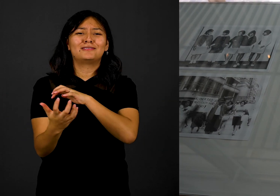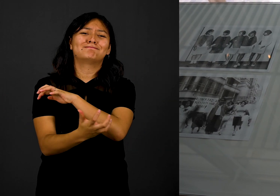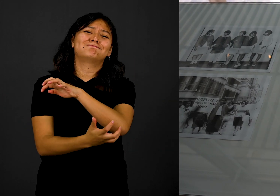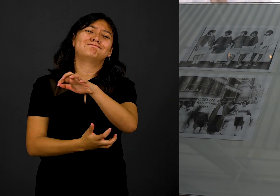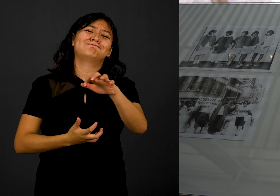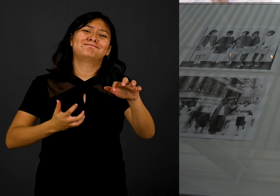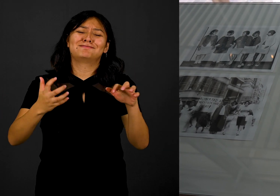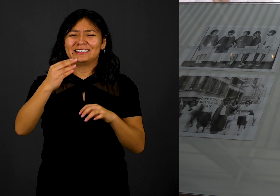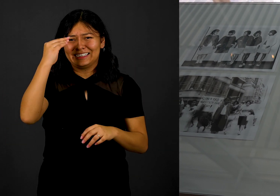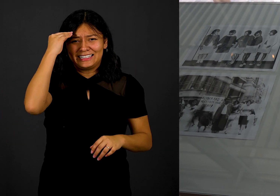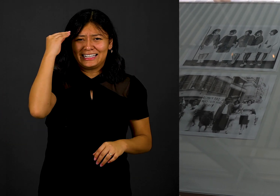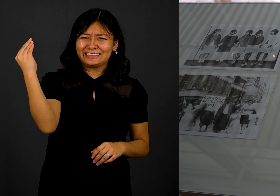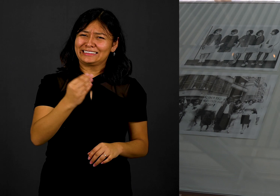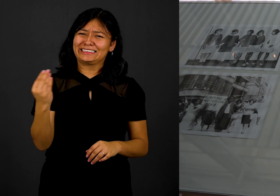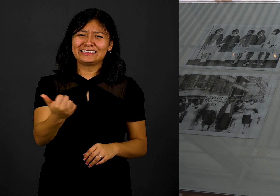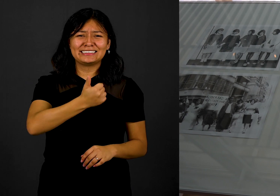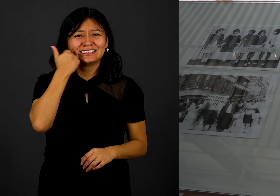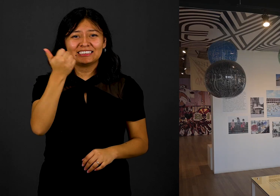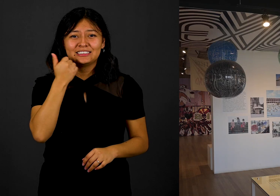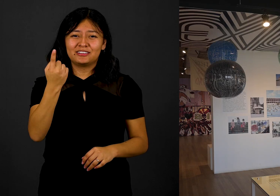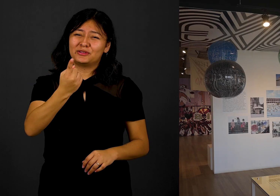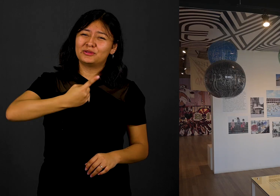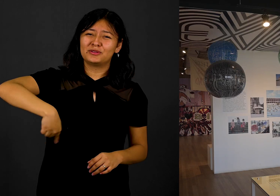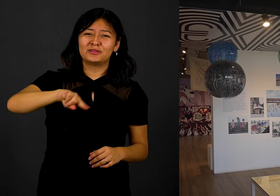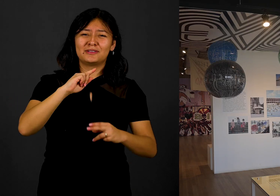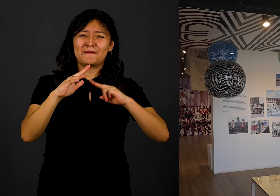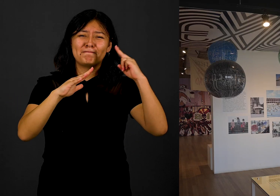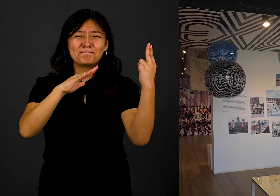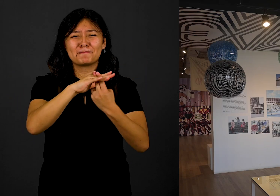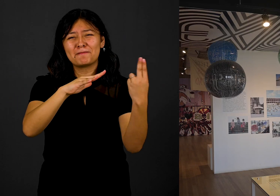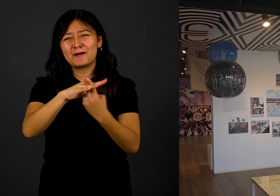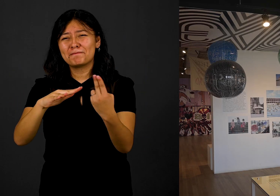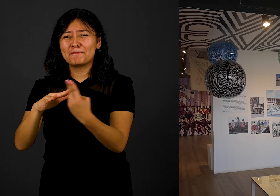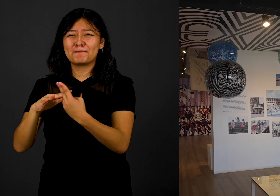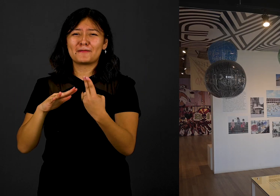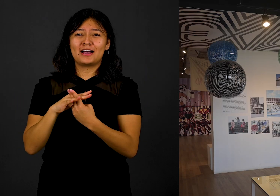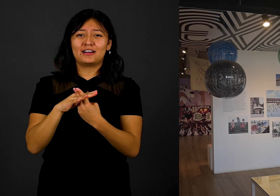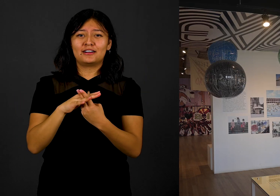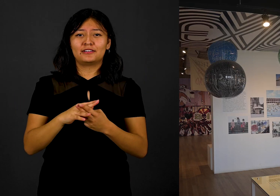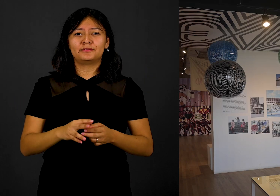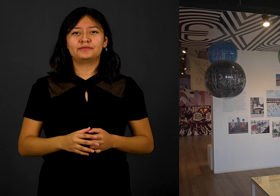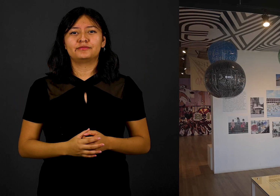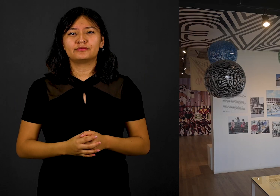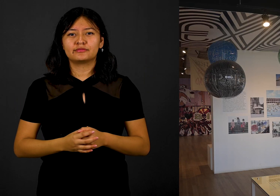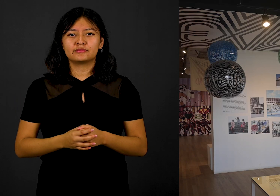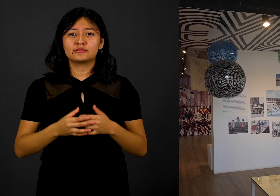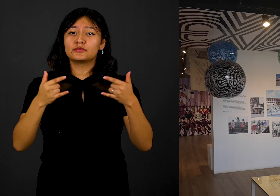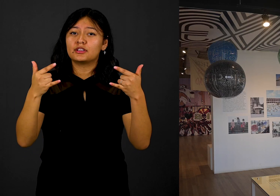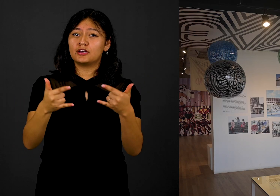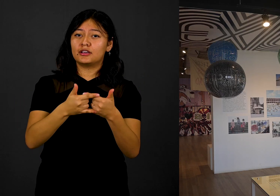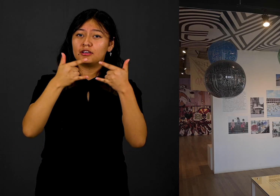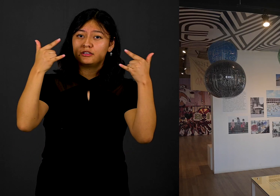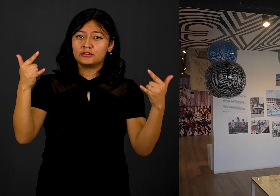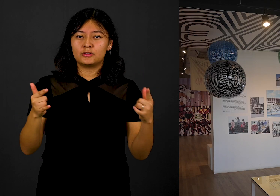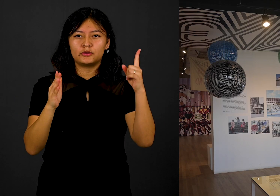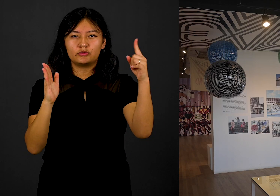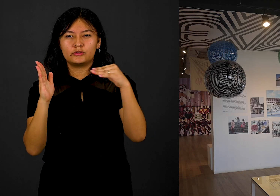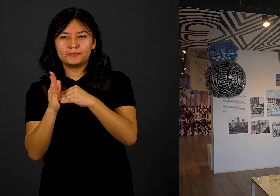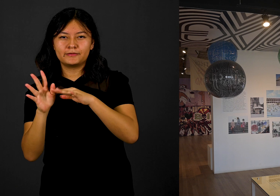masacre de estudiantes y con ello entenderemos por qué conocer el 68 es parte fundamental de nuestra